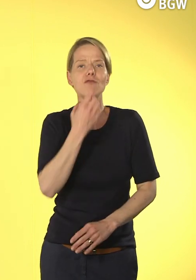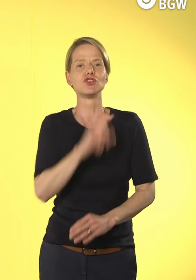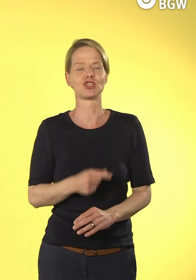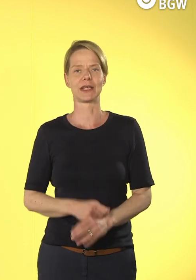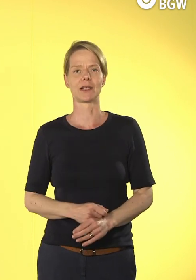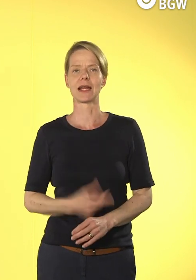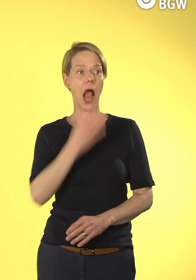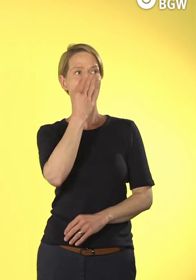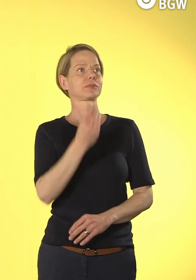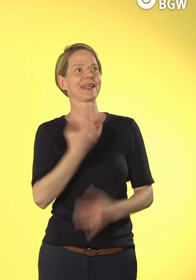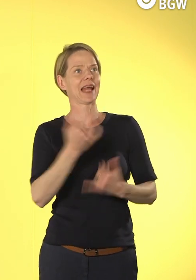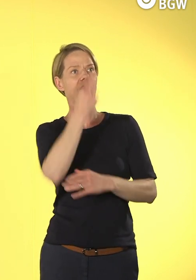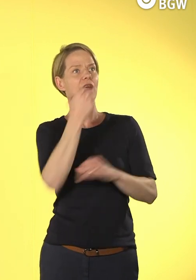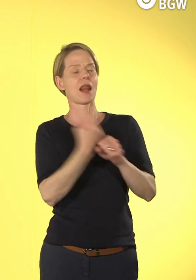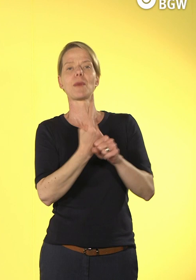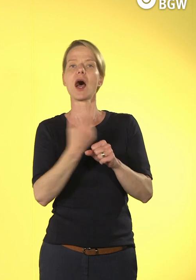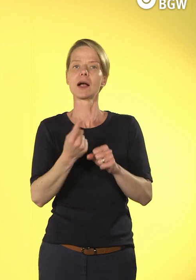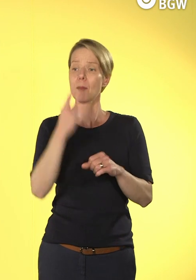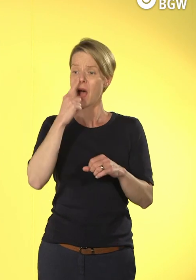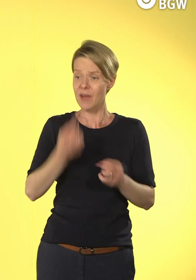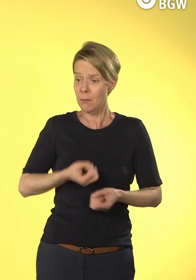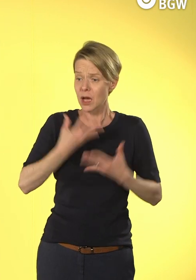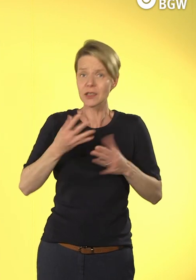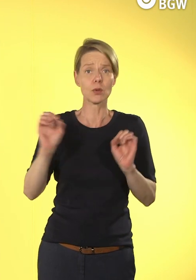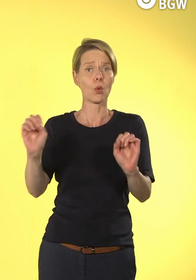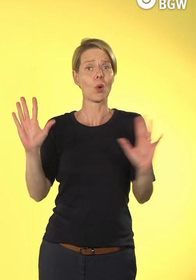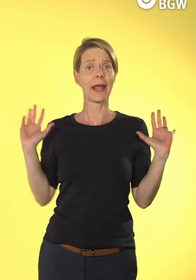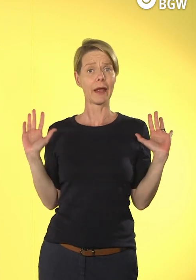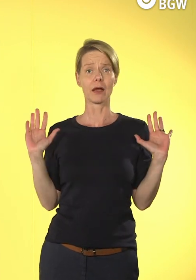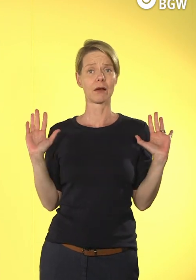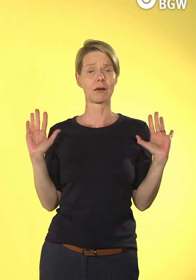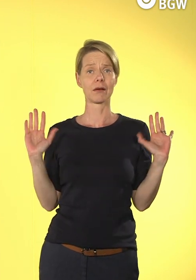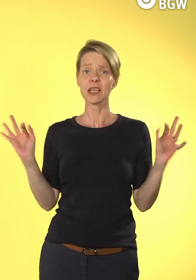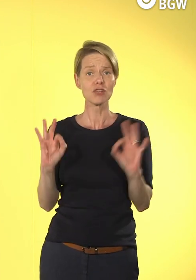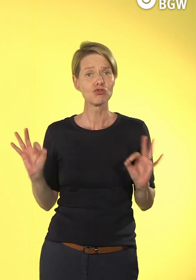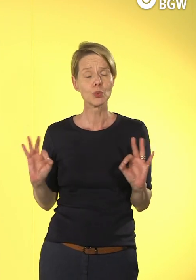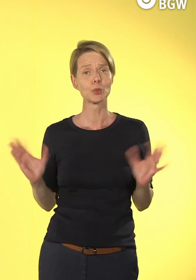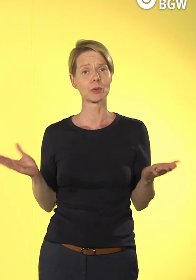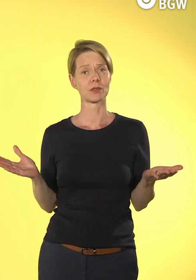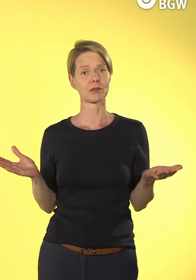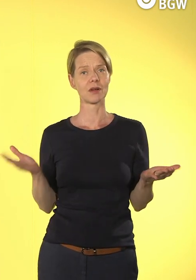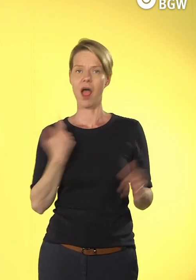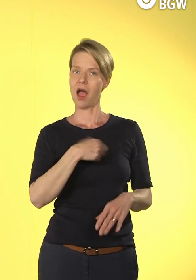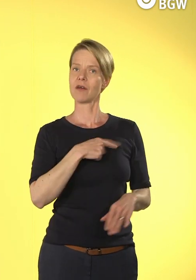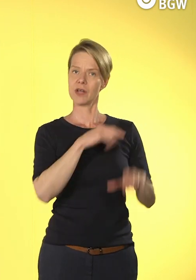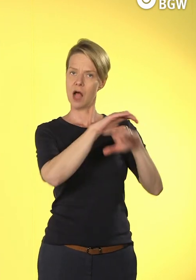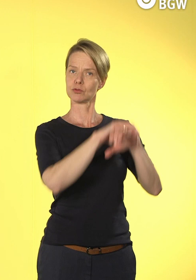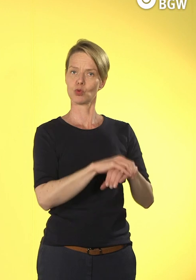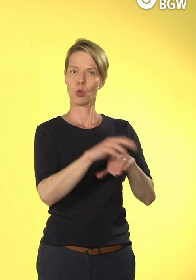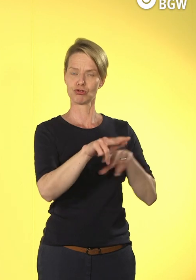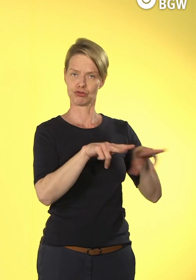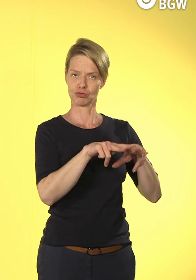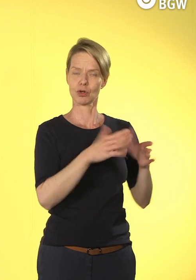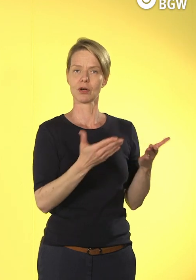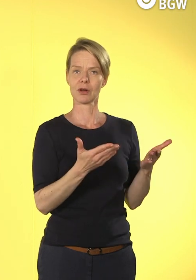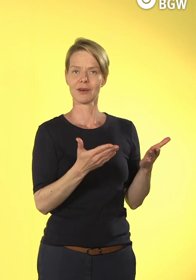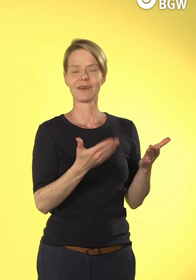jetzt sind wir eine diakonische Einrichtung. ich sage oft, dadurch haben wir es vielleicht auch ein bisschen einfacher, weil bei